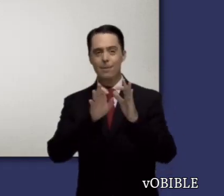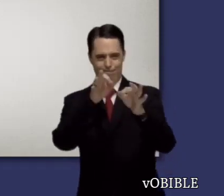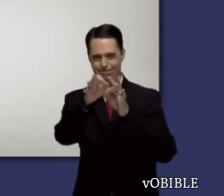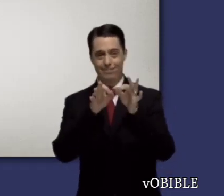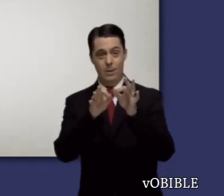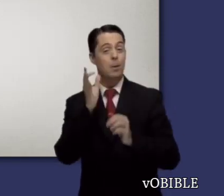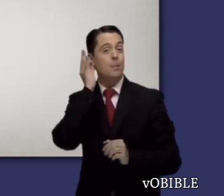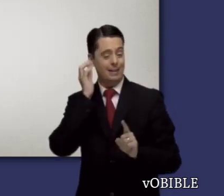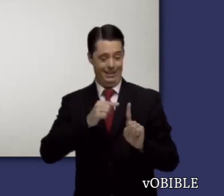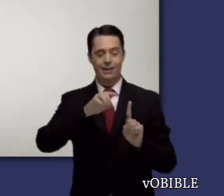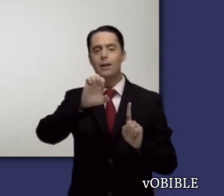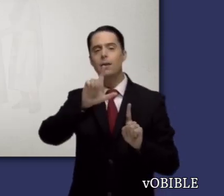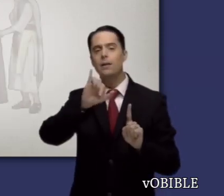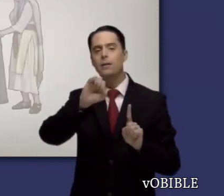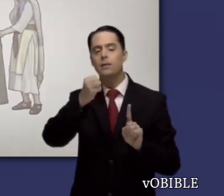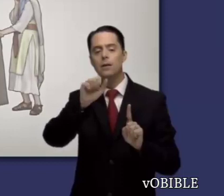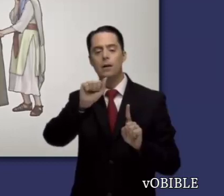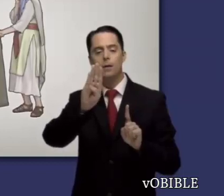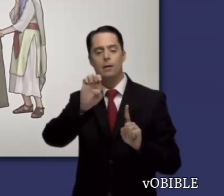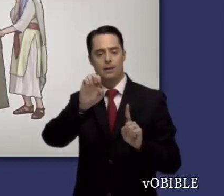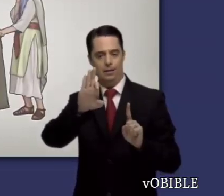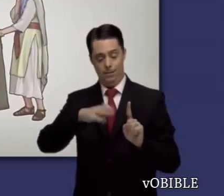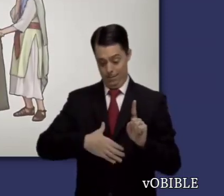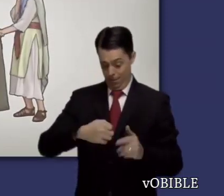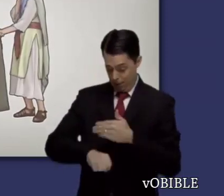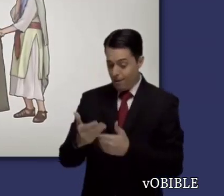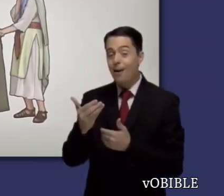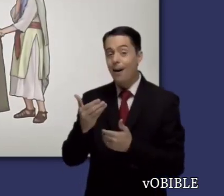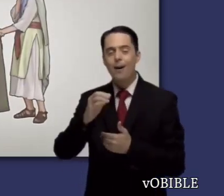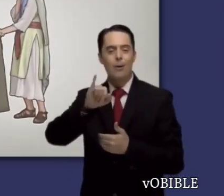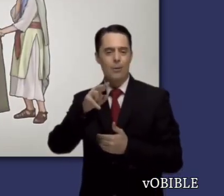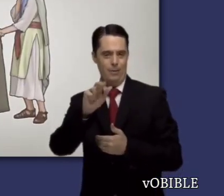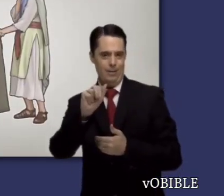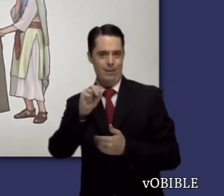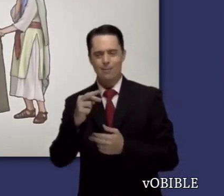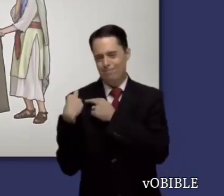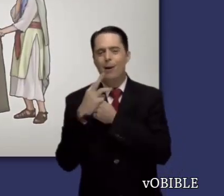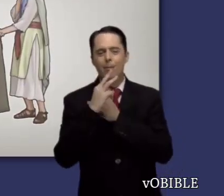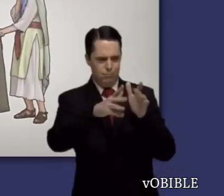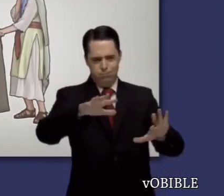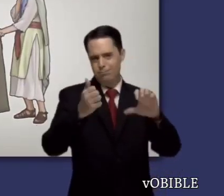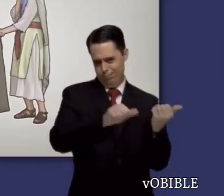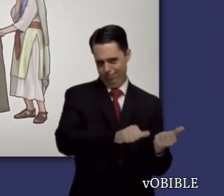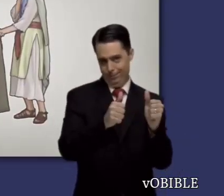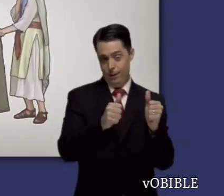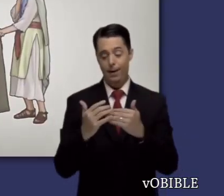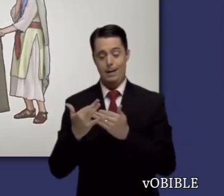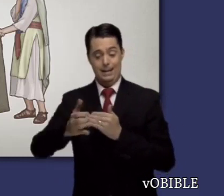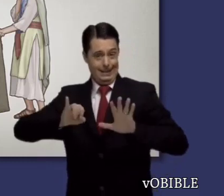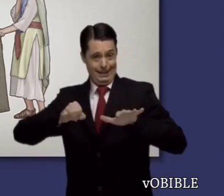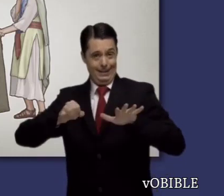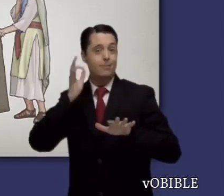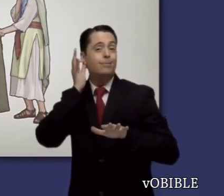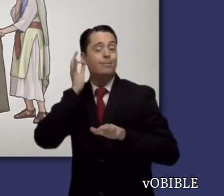Bautista y Jesús. Como profetizó un ángel, Elizabeth dio a luz a Juan. María tuvo a